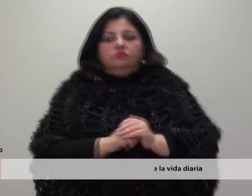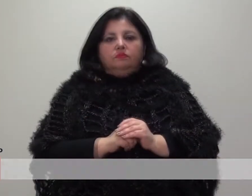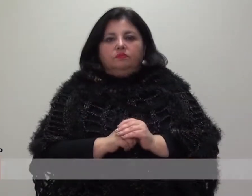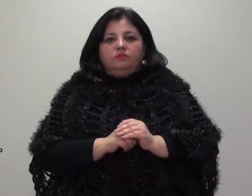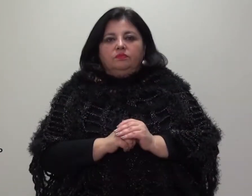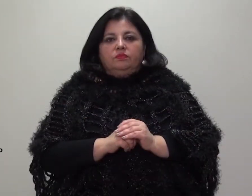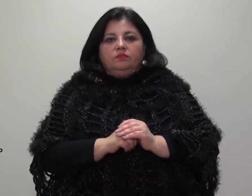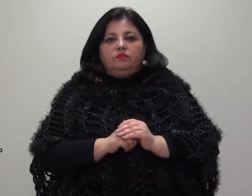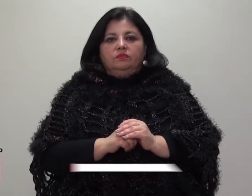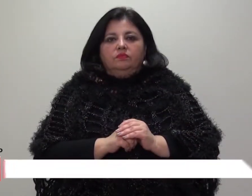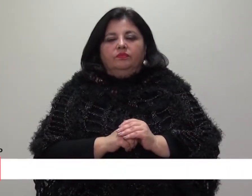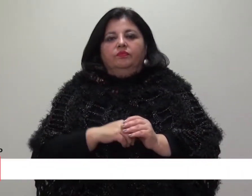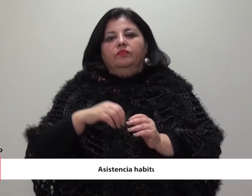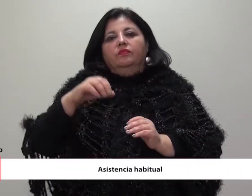Asistencia habitual